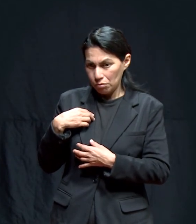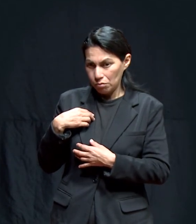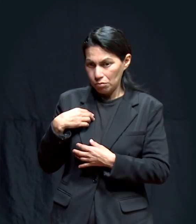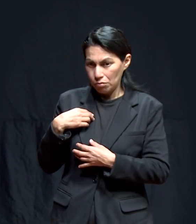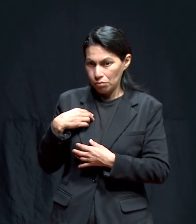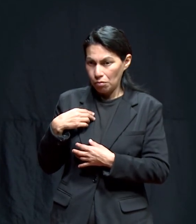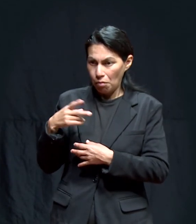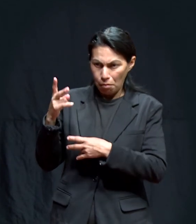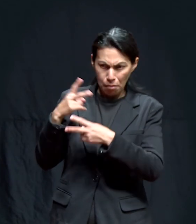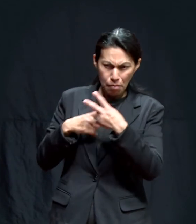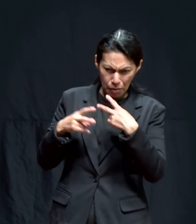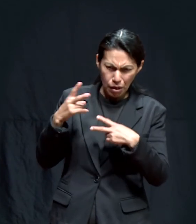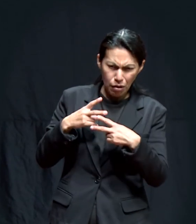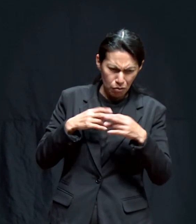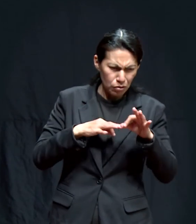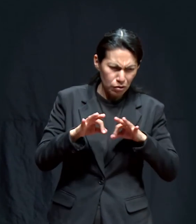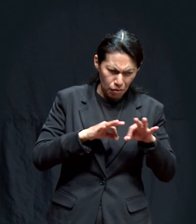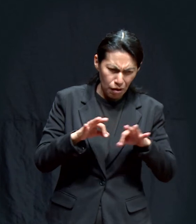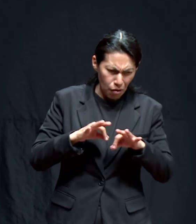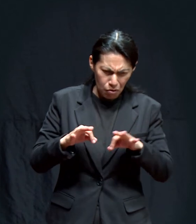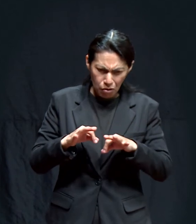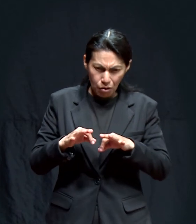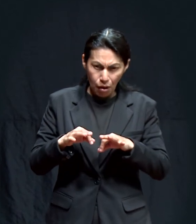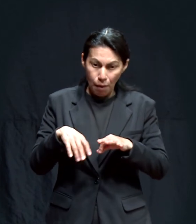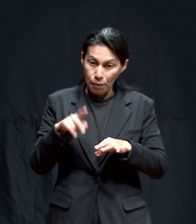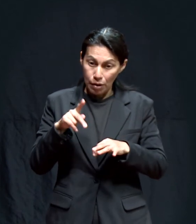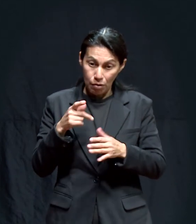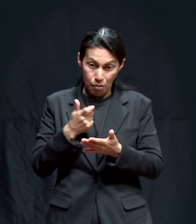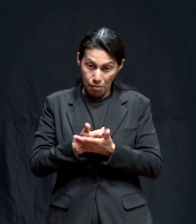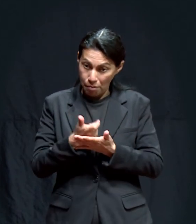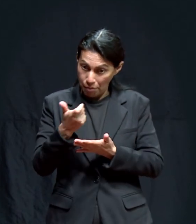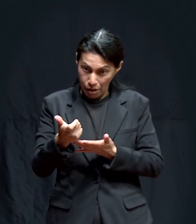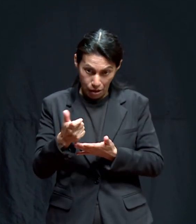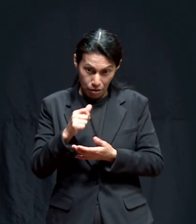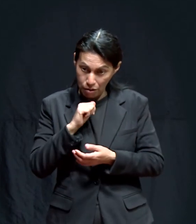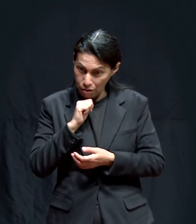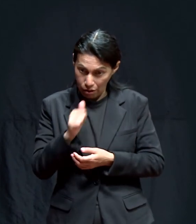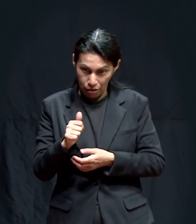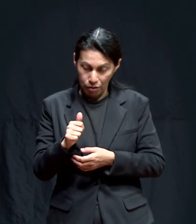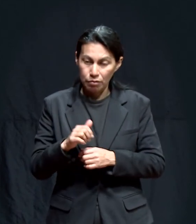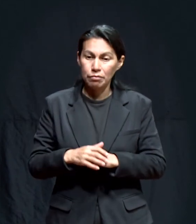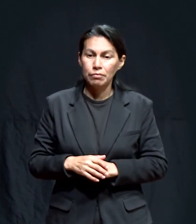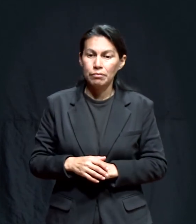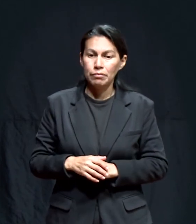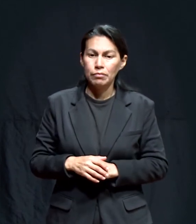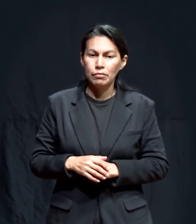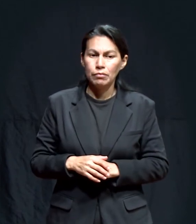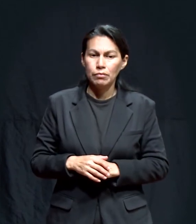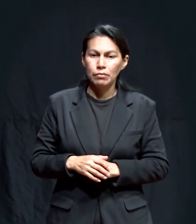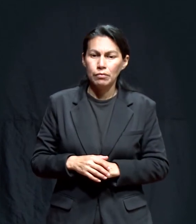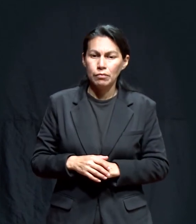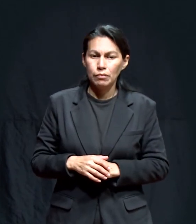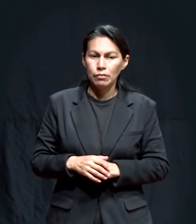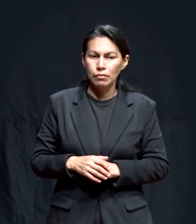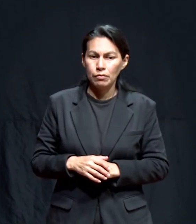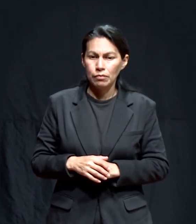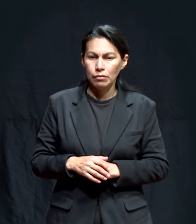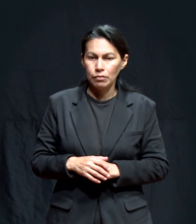vengo de trabajo, normalmente trabajo y hago todo. Inclusive le saco trabajo de usted si quiere.